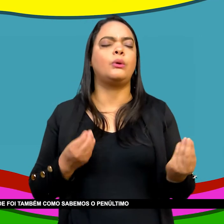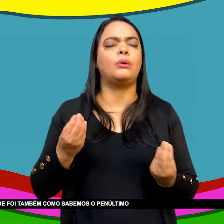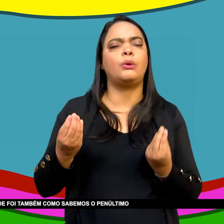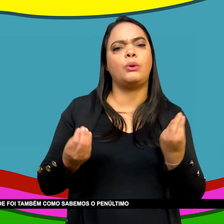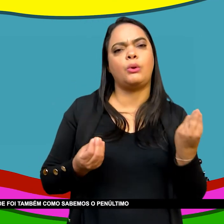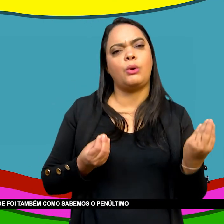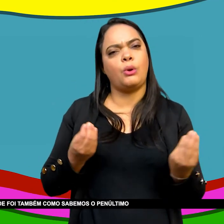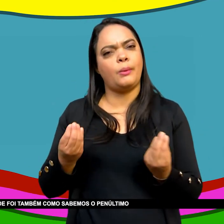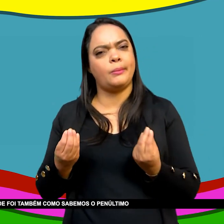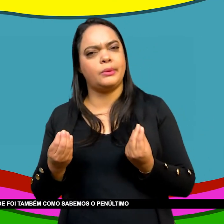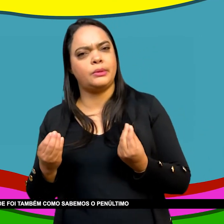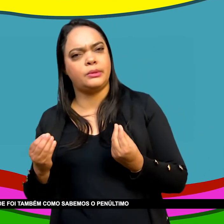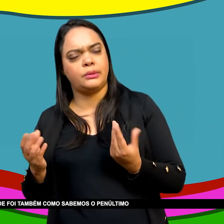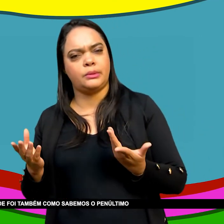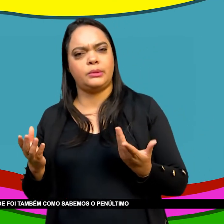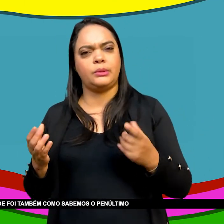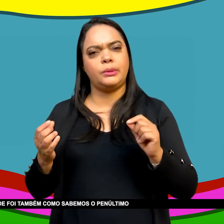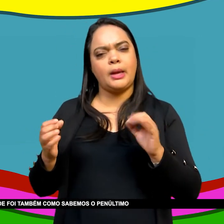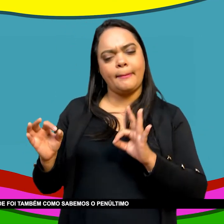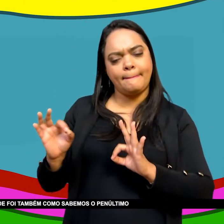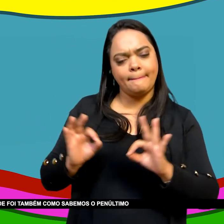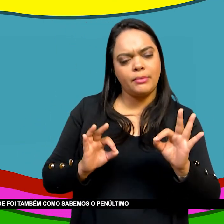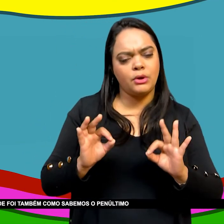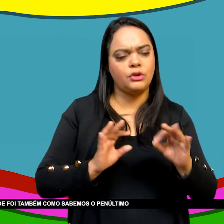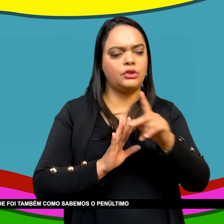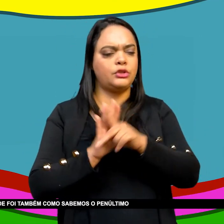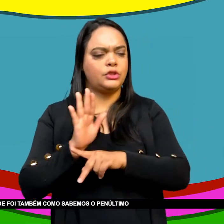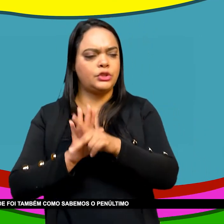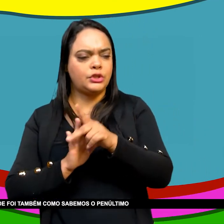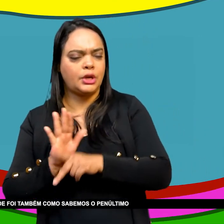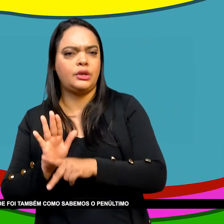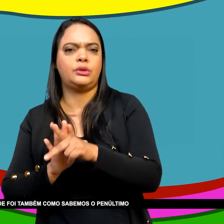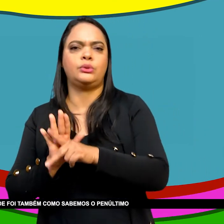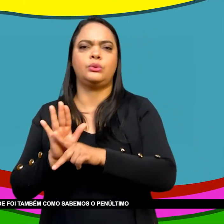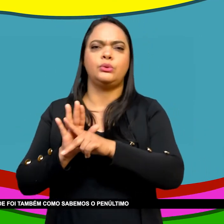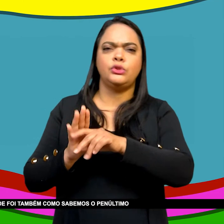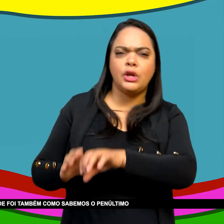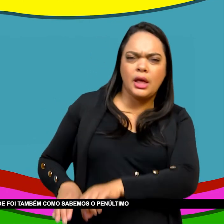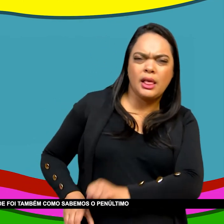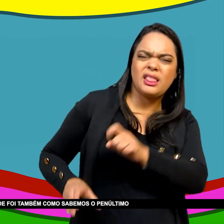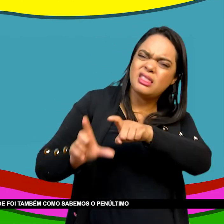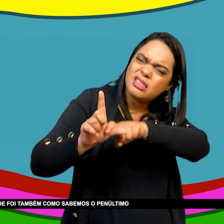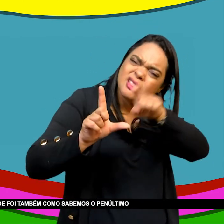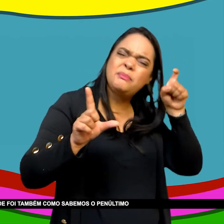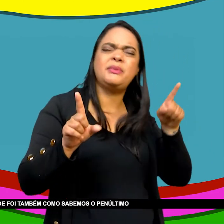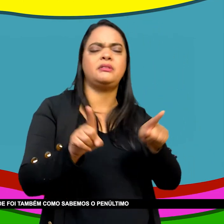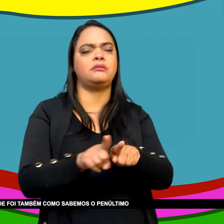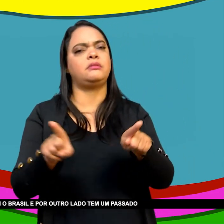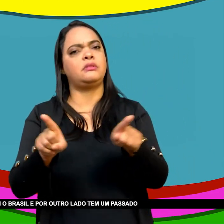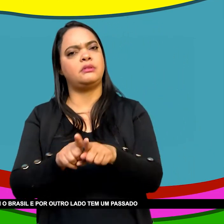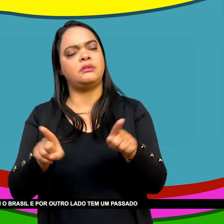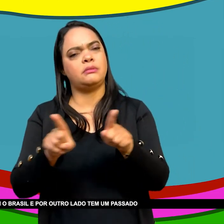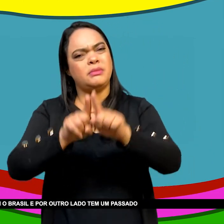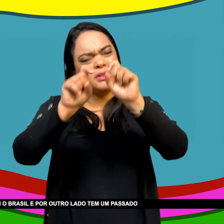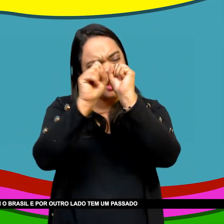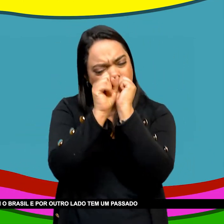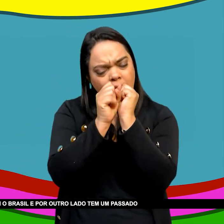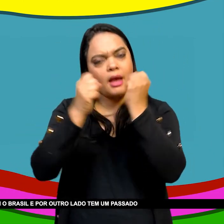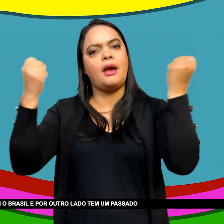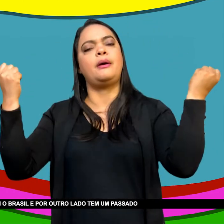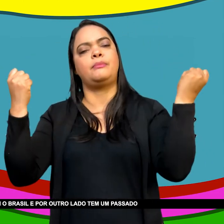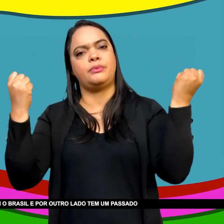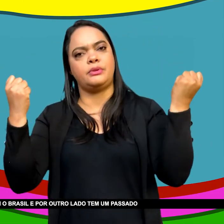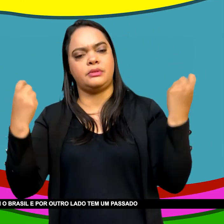Nessa comparação É interessante Porque Cuba Na verdade Foi também Como sabemos O penúltimo País das